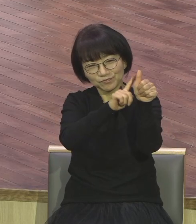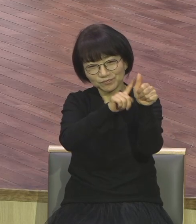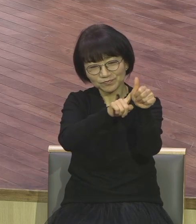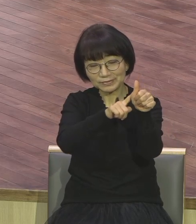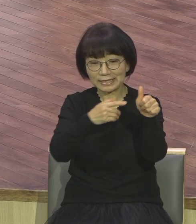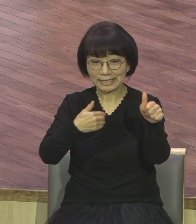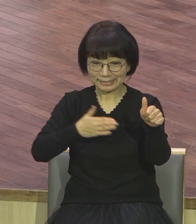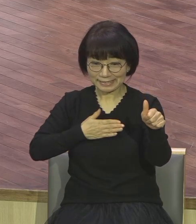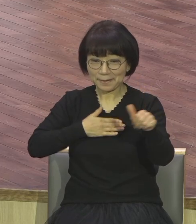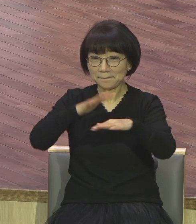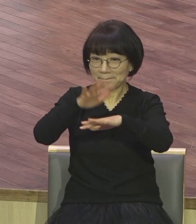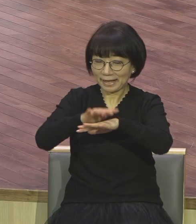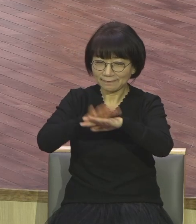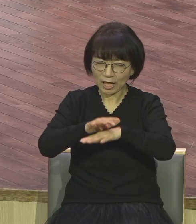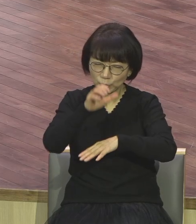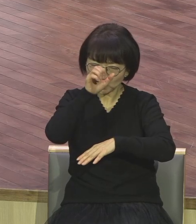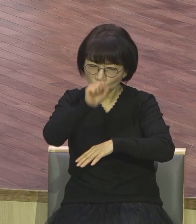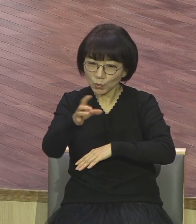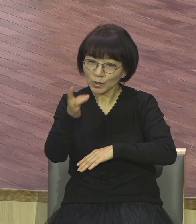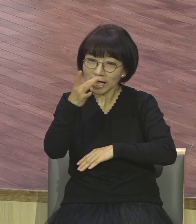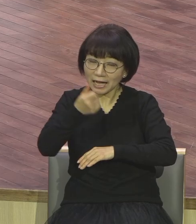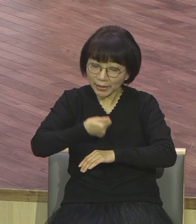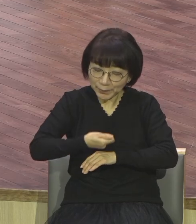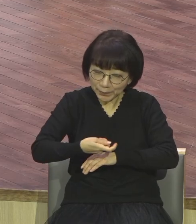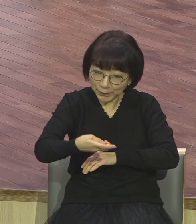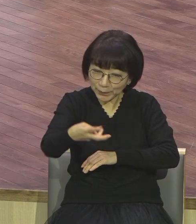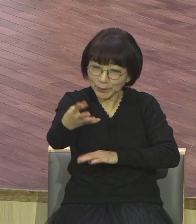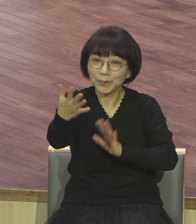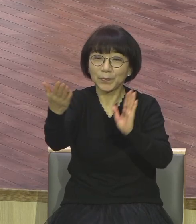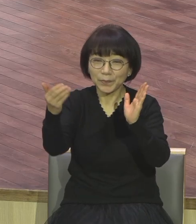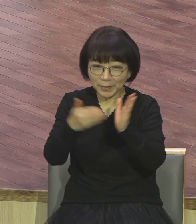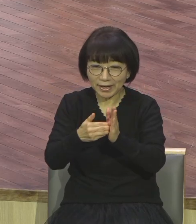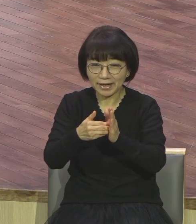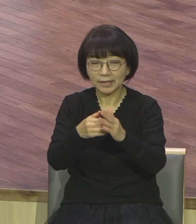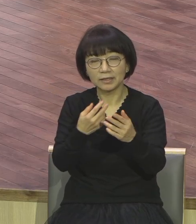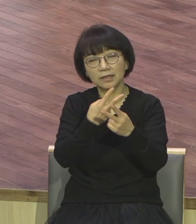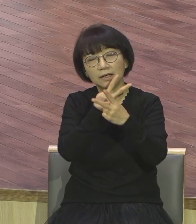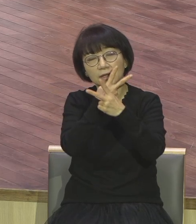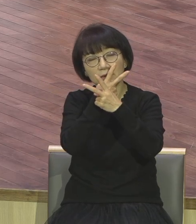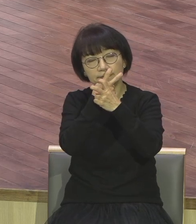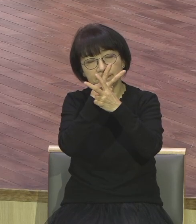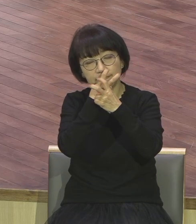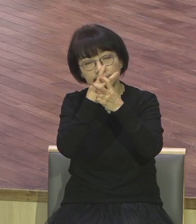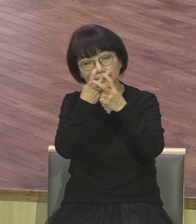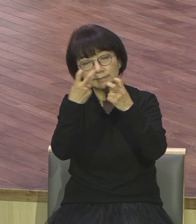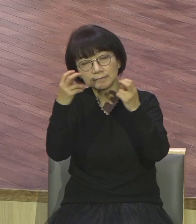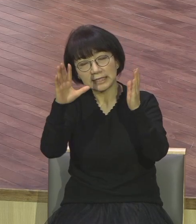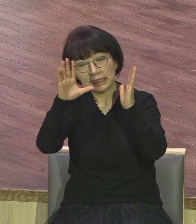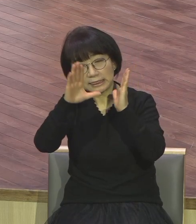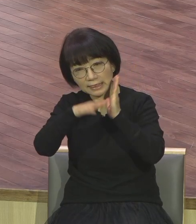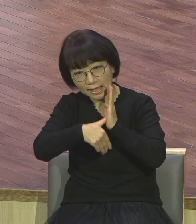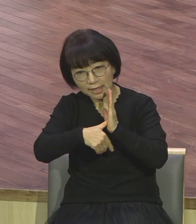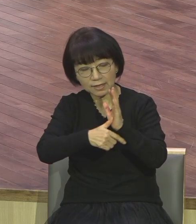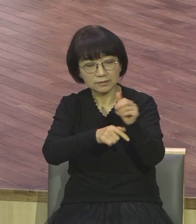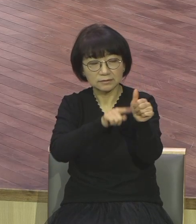씨를 뿌렸는데 잠을 그렇게 잘 때에 그 사람의 원수가 와서